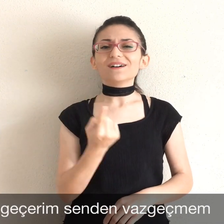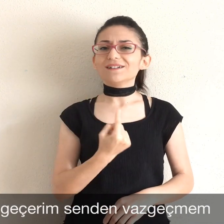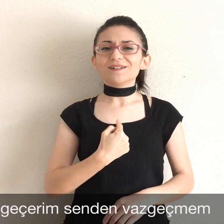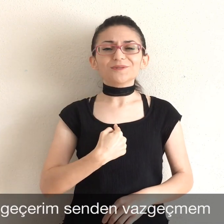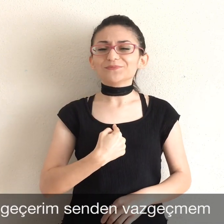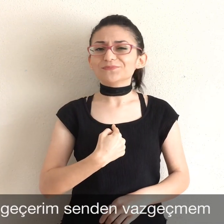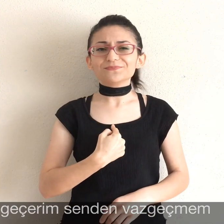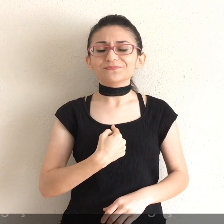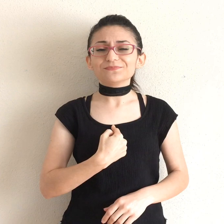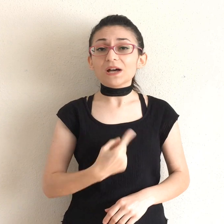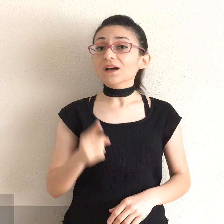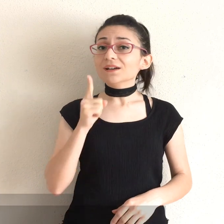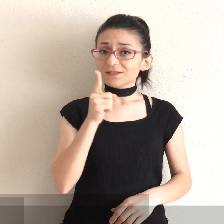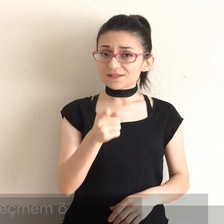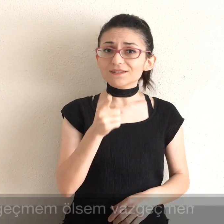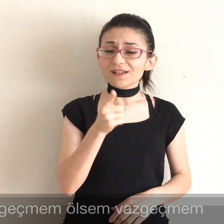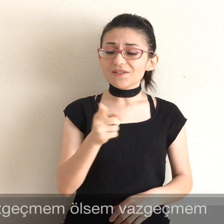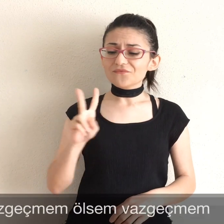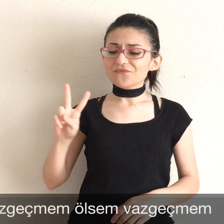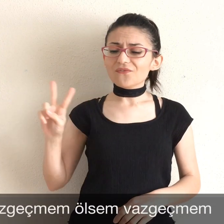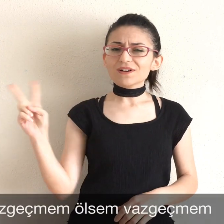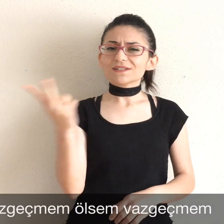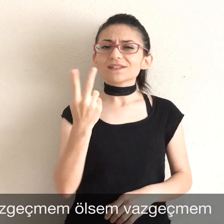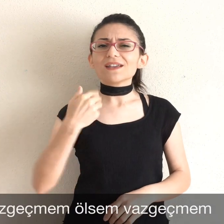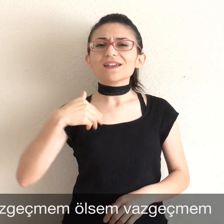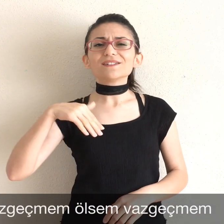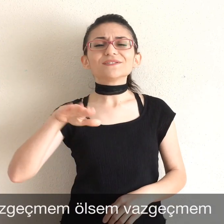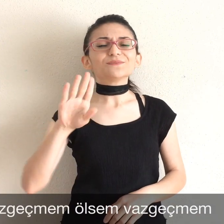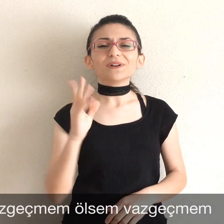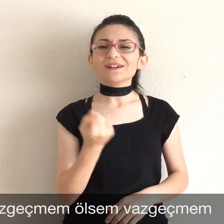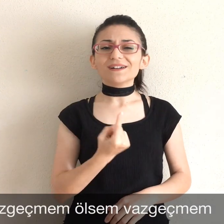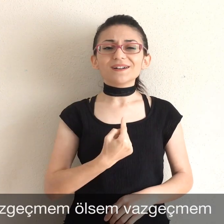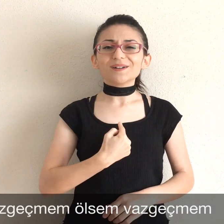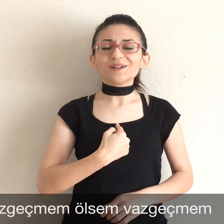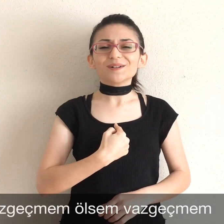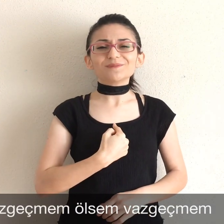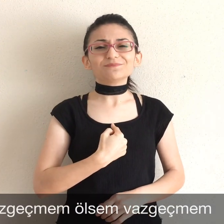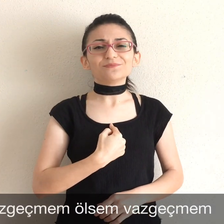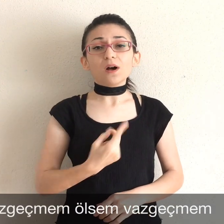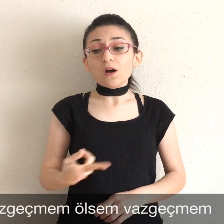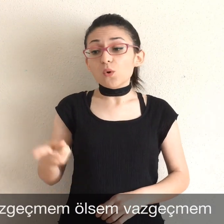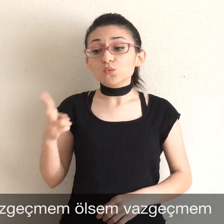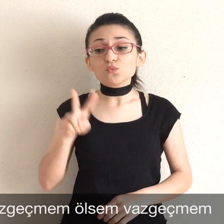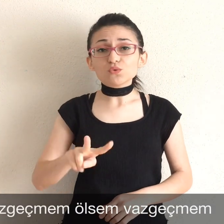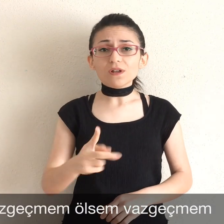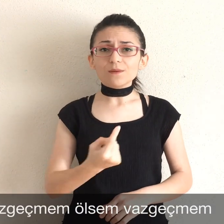Senden vazgeçmem, umursam